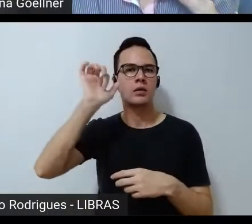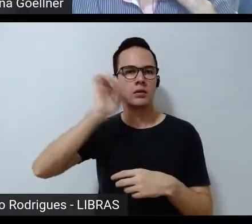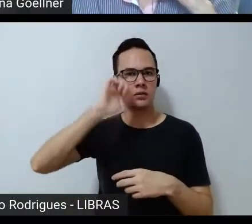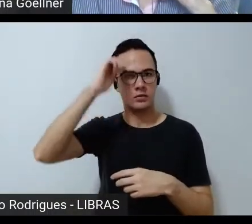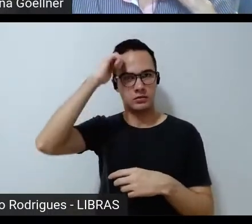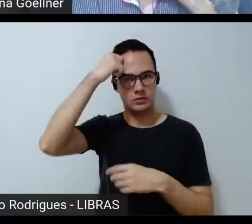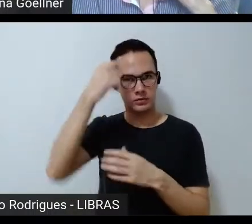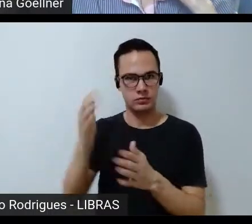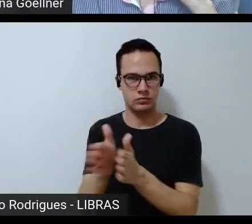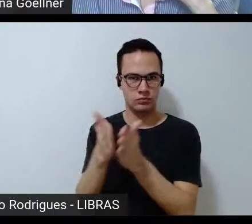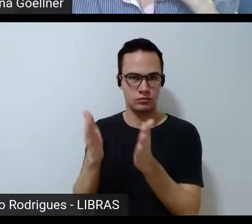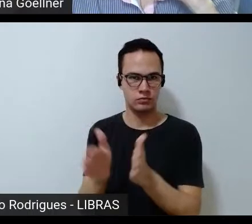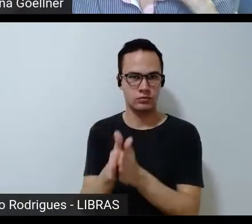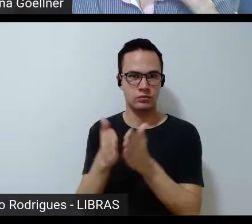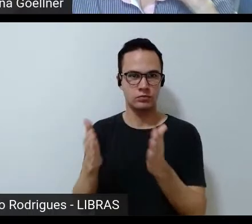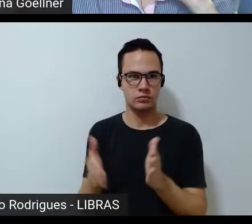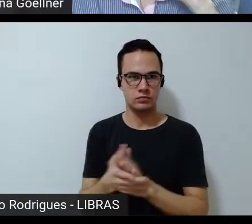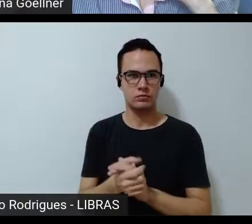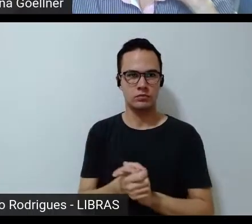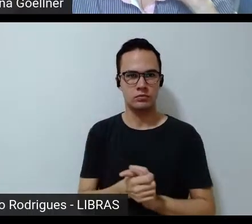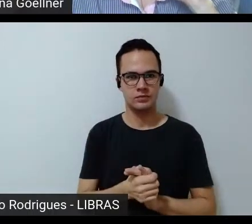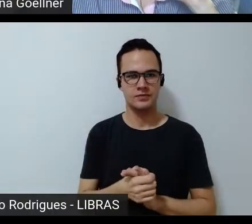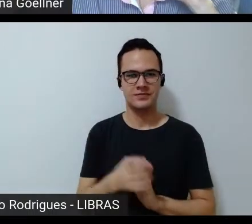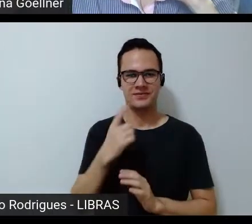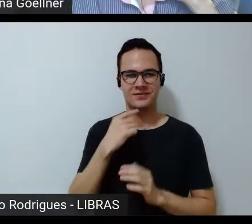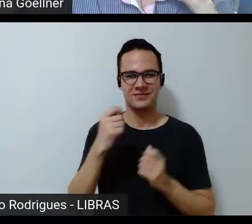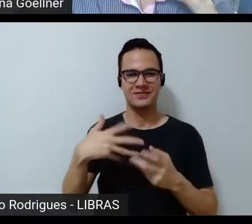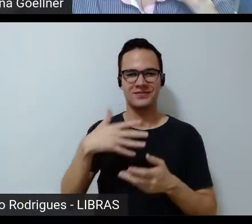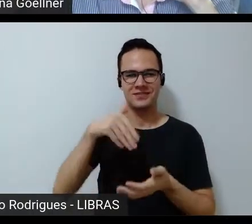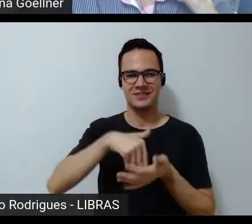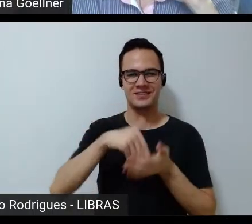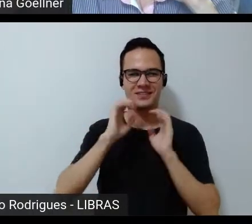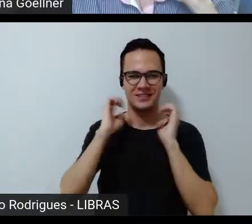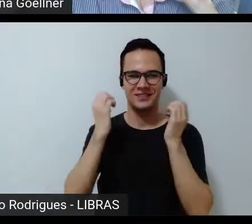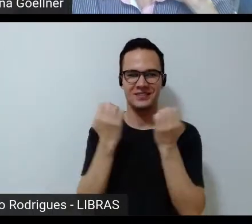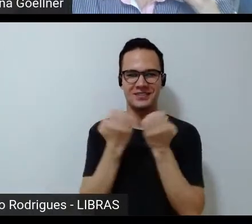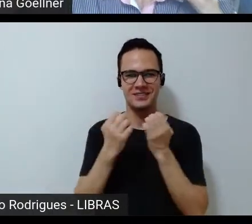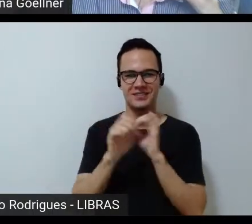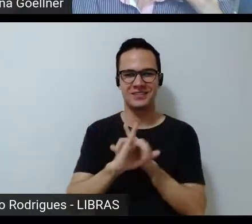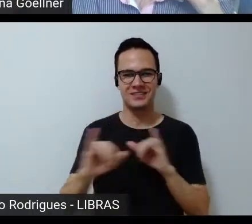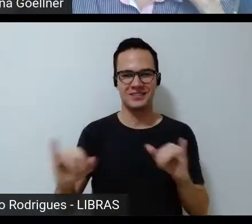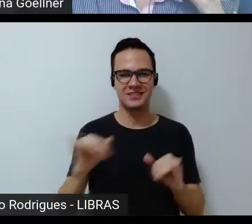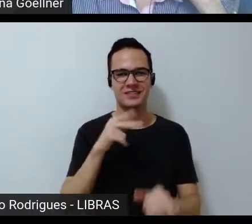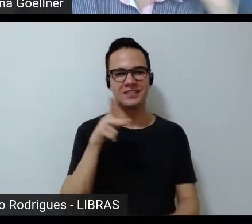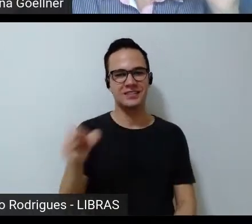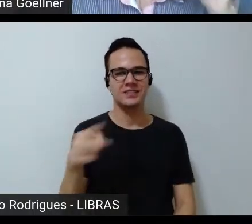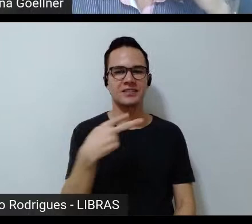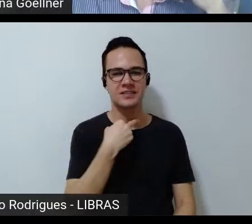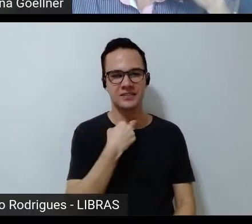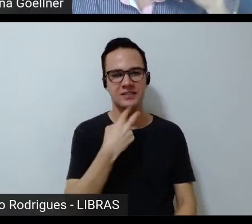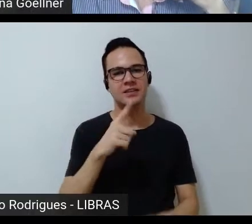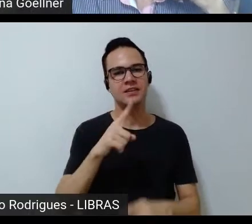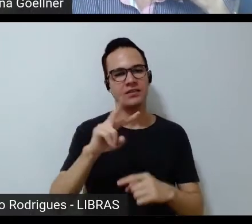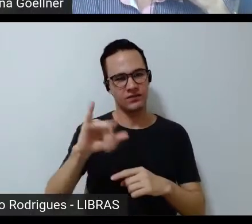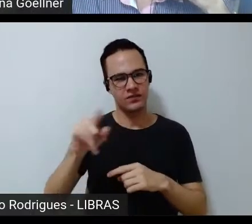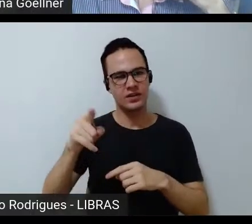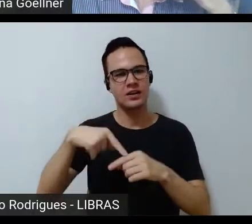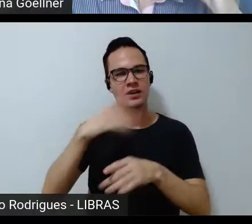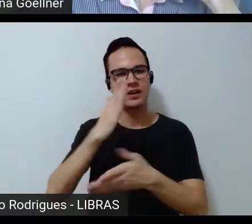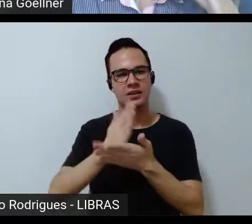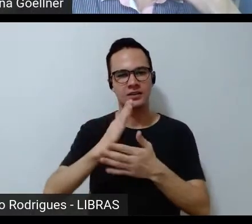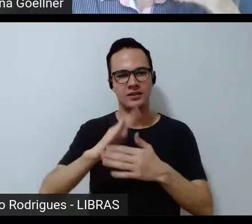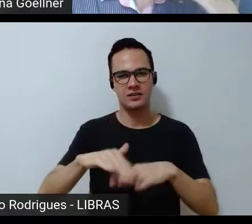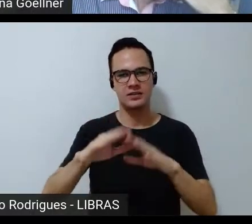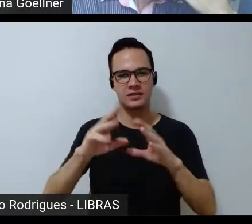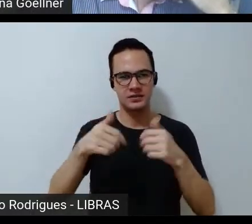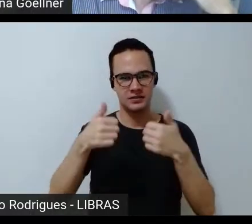pobres e falta três minutos para acabar o evento eu preciso dar uns recados desculpe te cortar mas é que vai cair a ligação